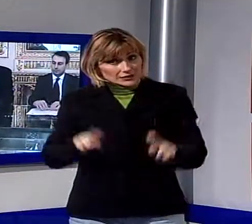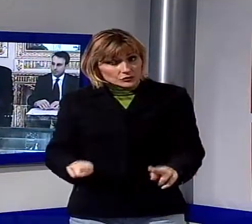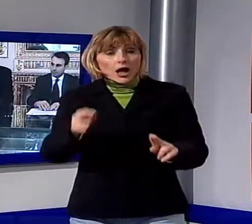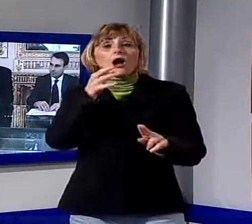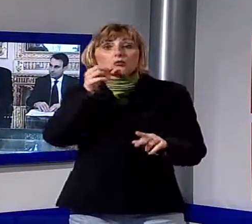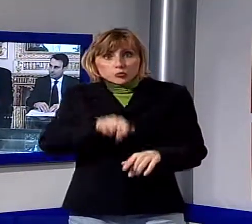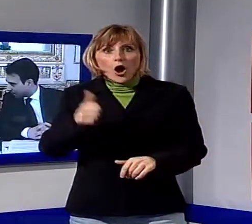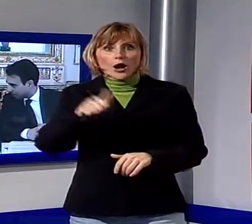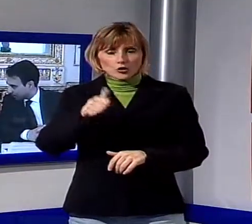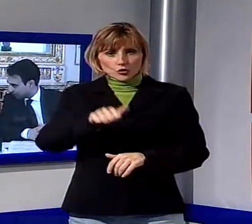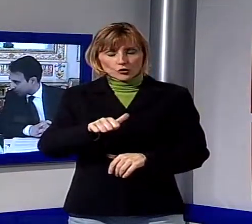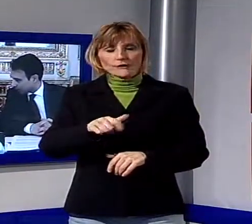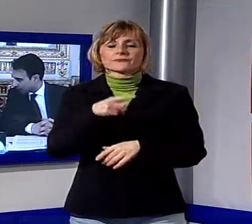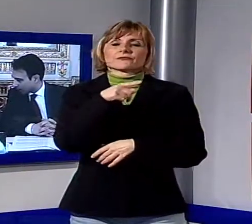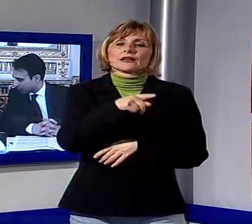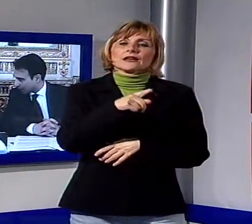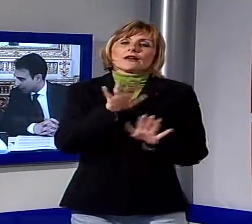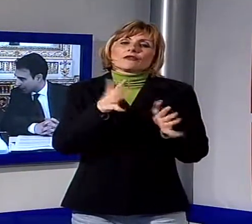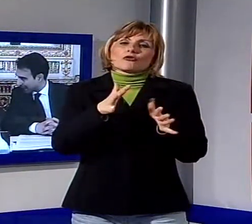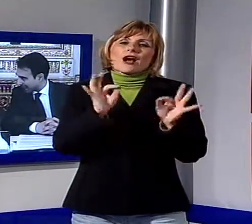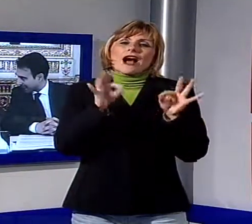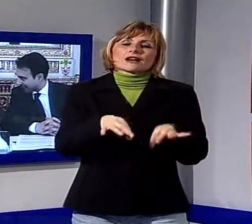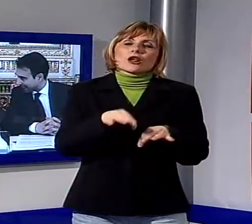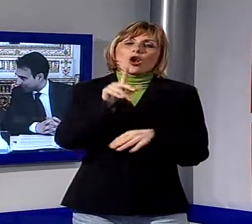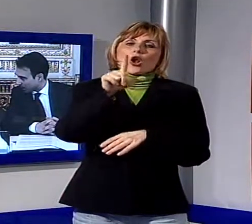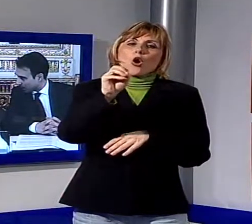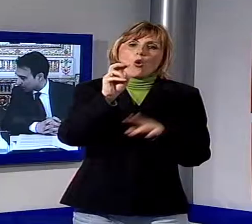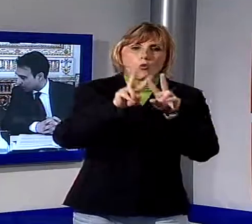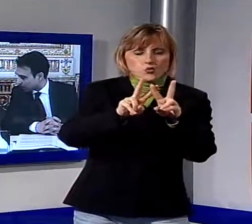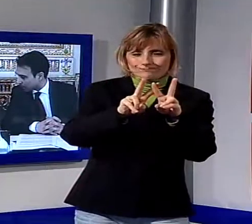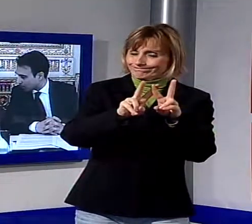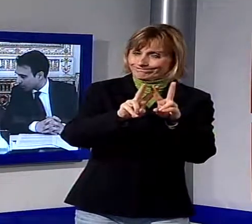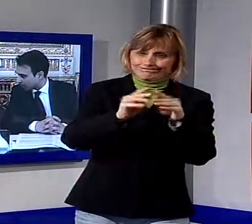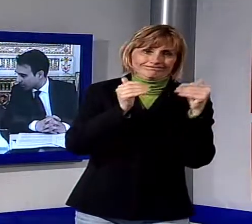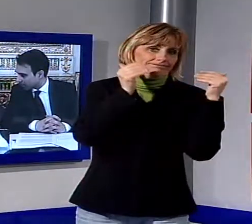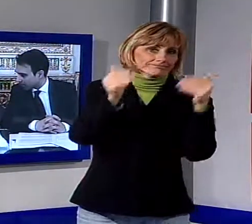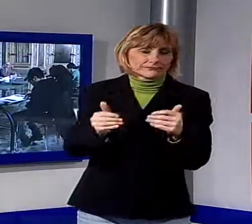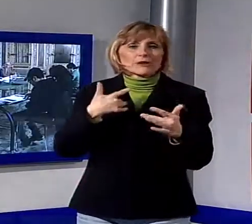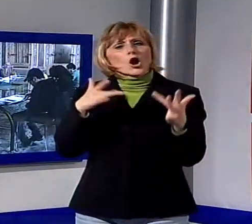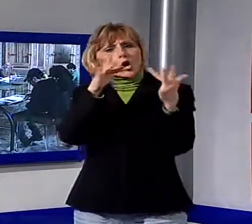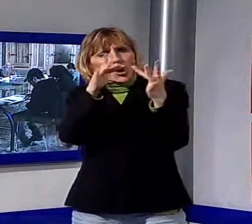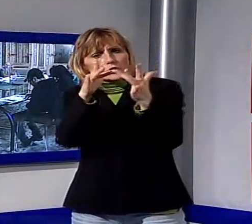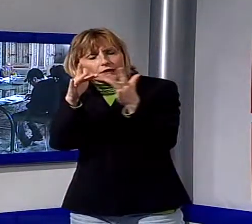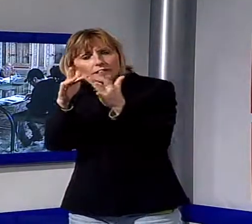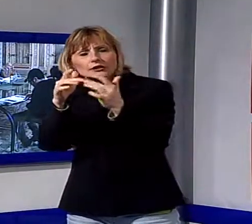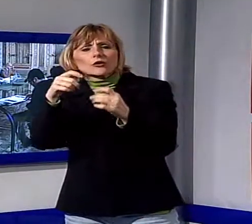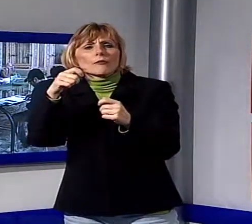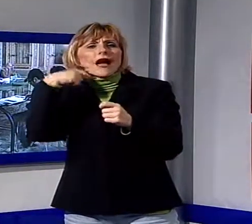Tramontata la possibilità dell'arrivo dell'attore Jude Law, continuano i contatti con altre star del grande schermo. Tra i nomi ci